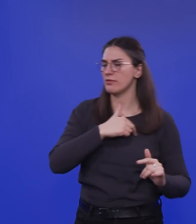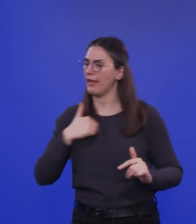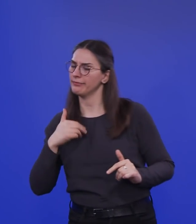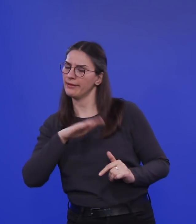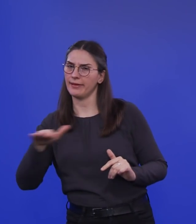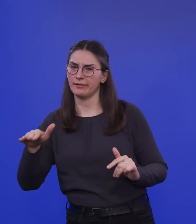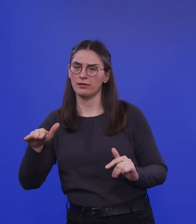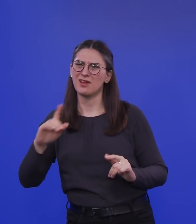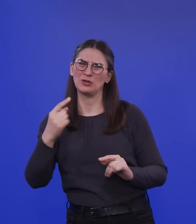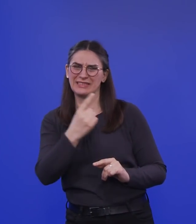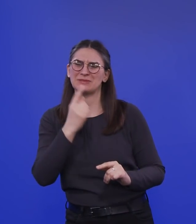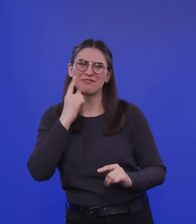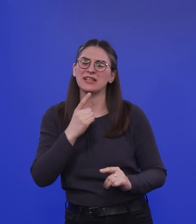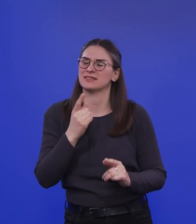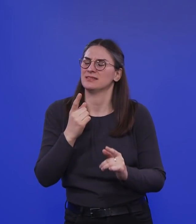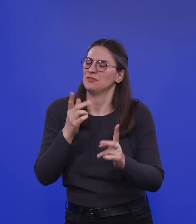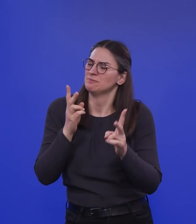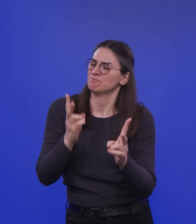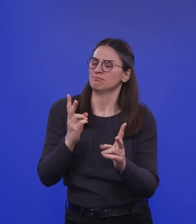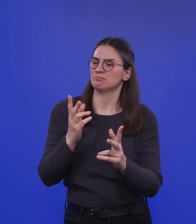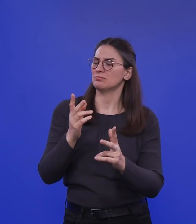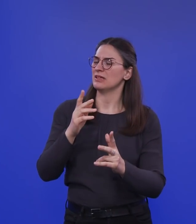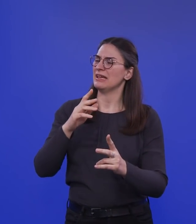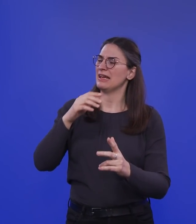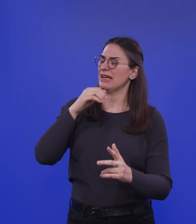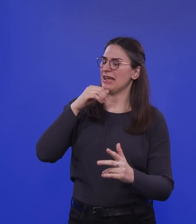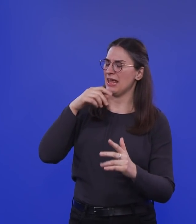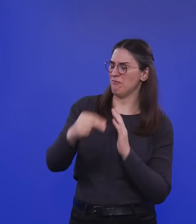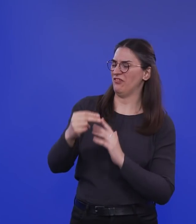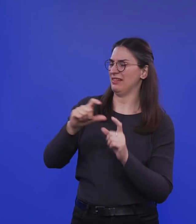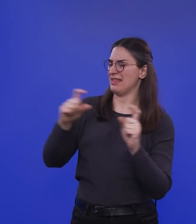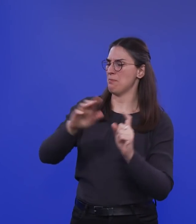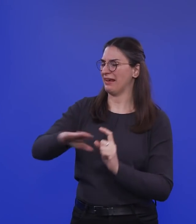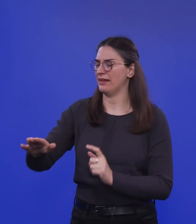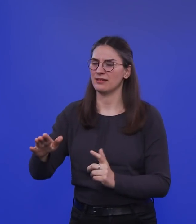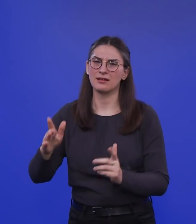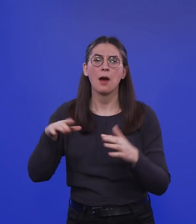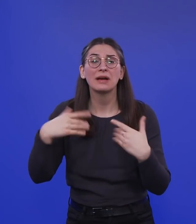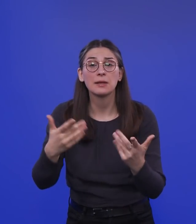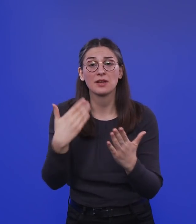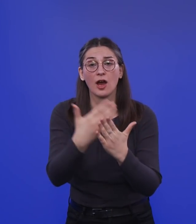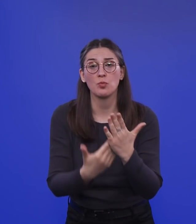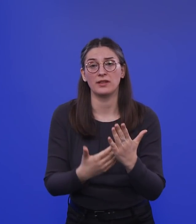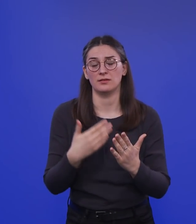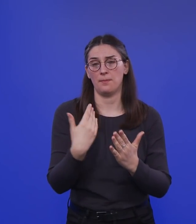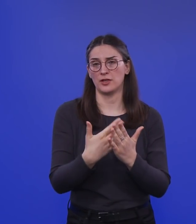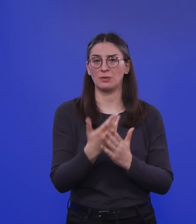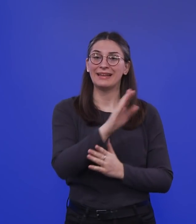gar nicht so ausführlich in dieses Impfthema für Kinder einsteigen. Es gibt das häufig wiederholte Argument, nun sind Kinder ja eigentlich kaum